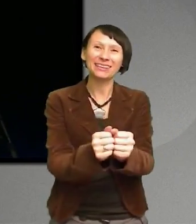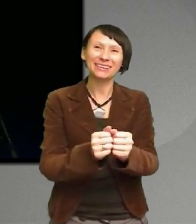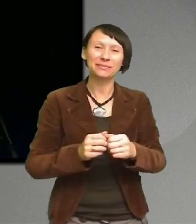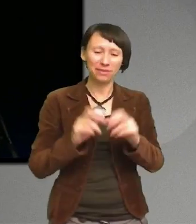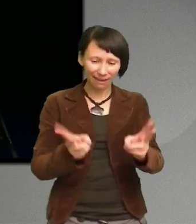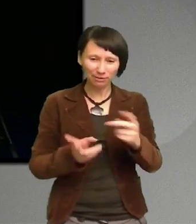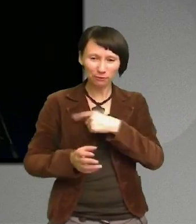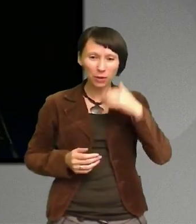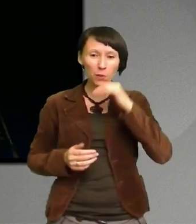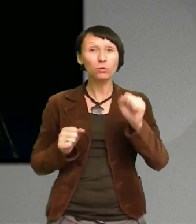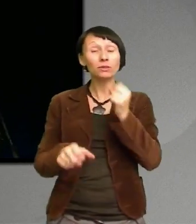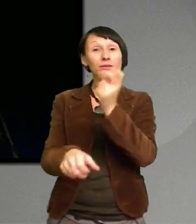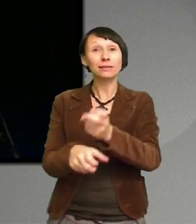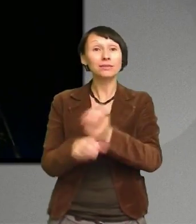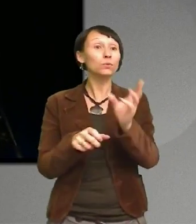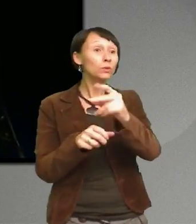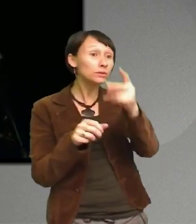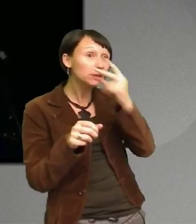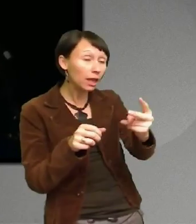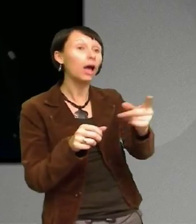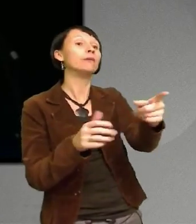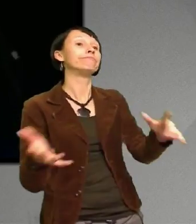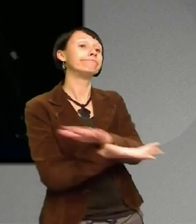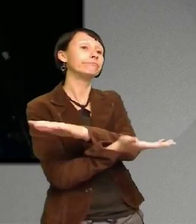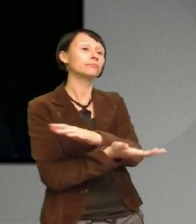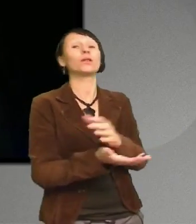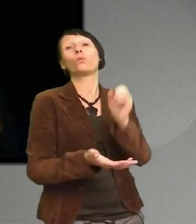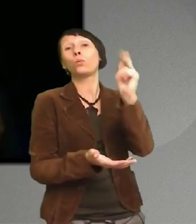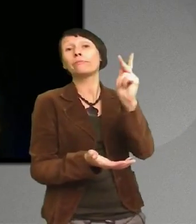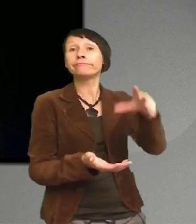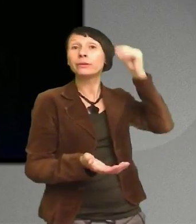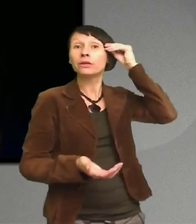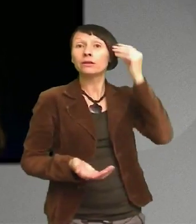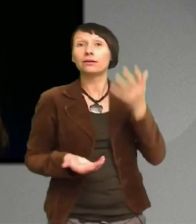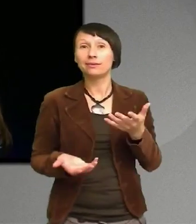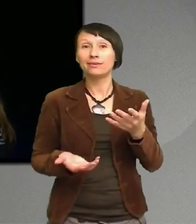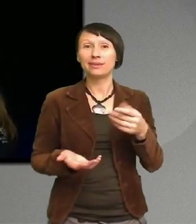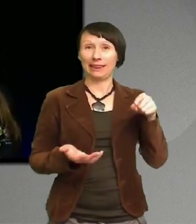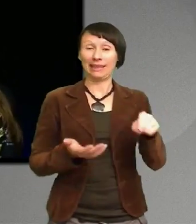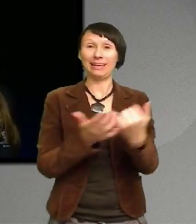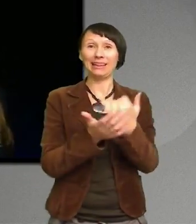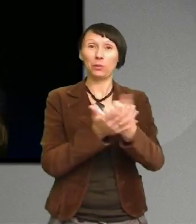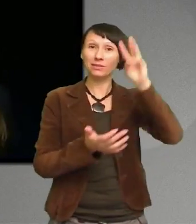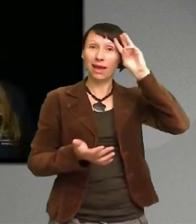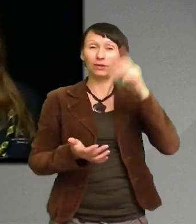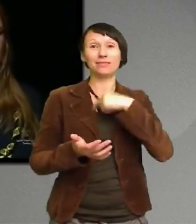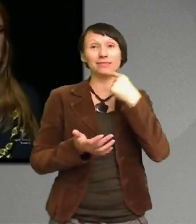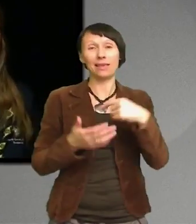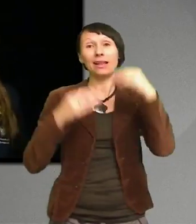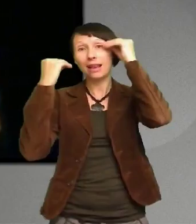testa Och vi måste få misslyckas Det är någonting vi scouterna kallar Learning by doing Lära genom att